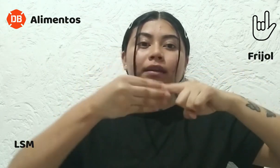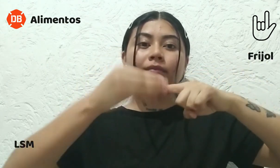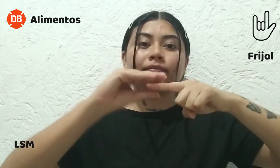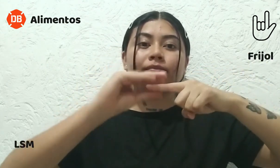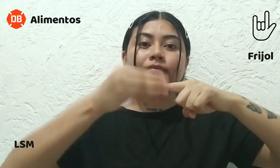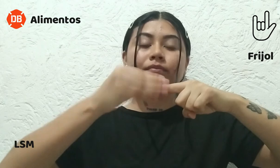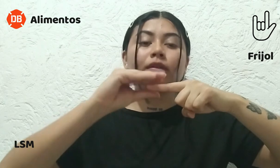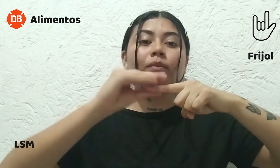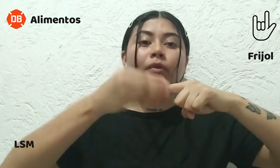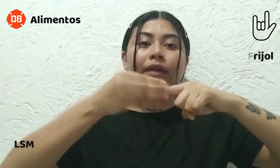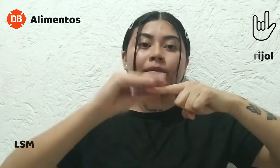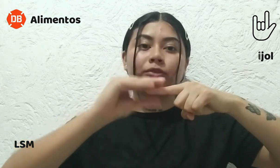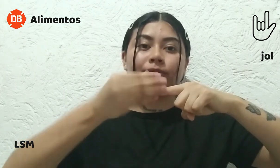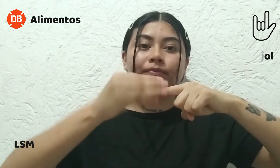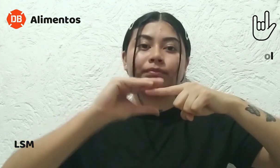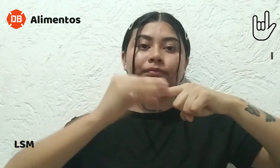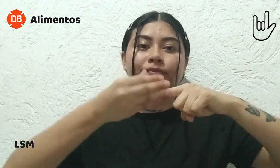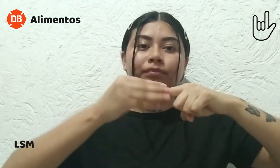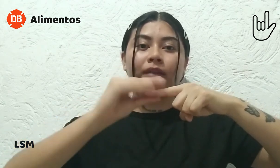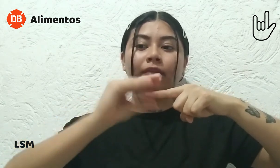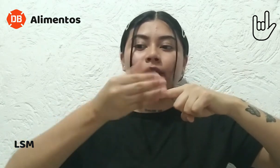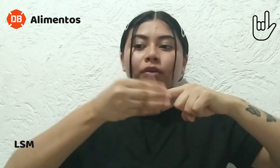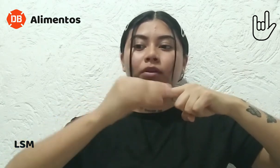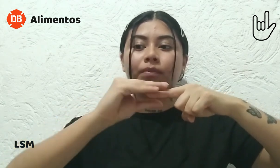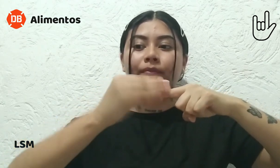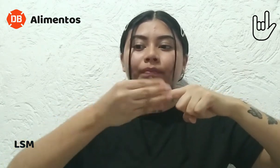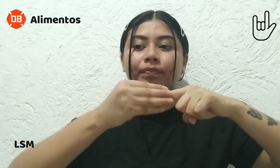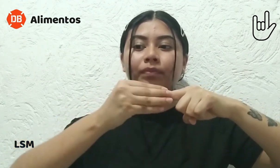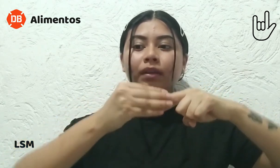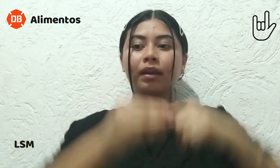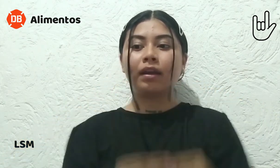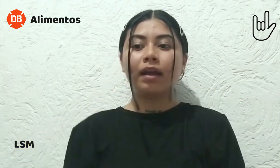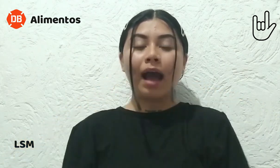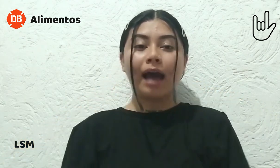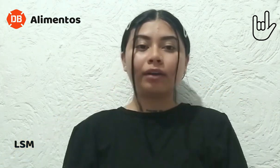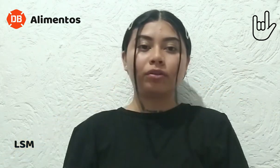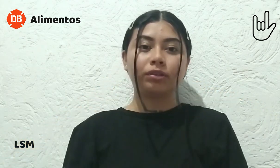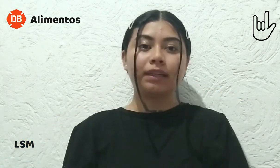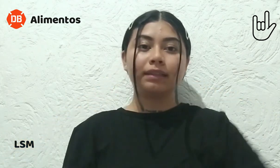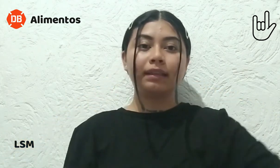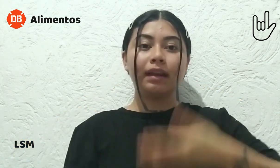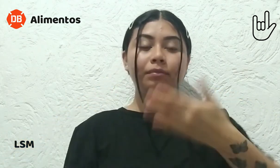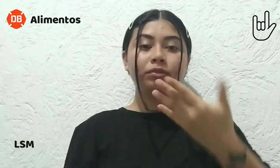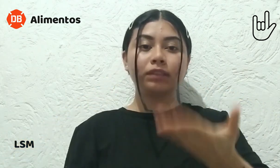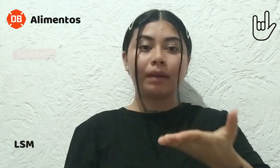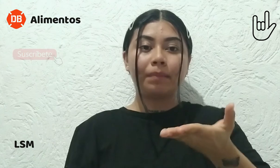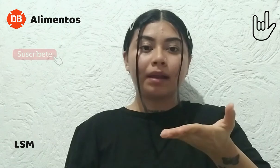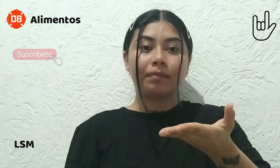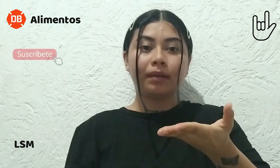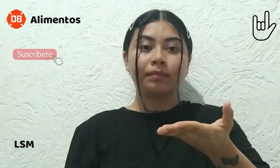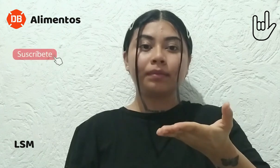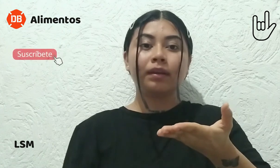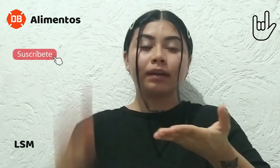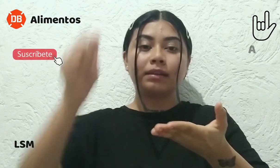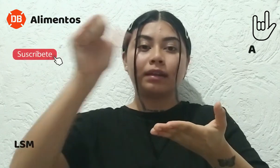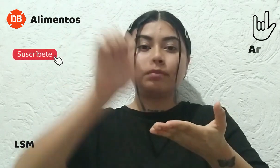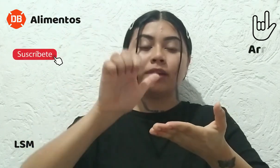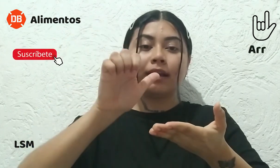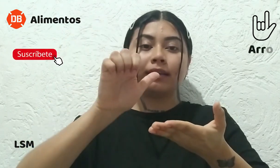moveremos. ¡Frijol! Arroz. Extenderemos nuestra palma, realizaremos la letra